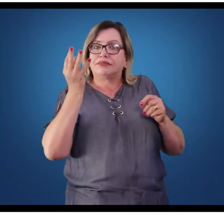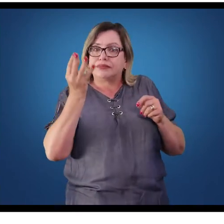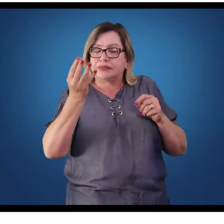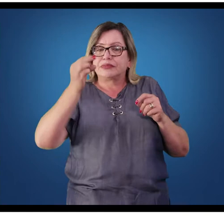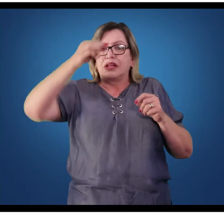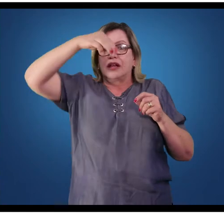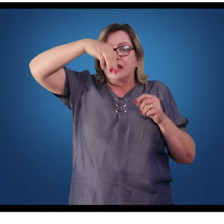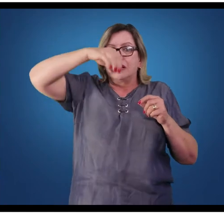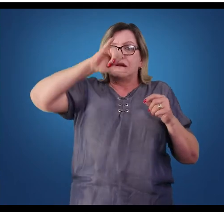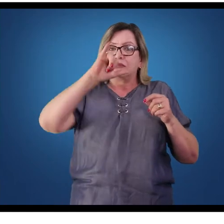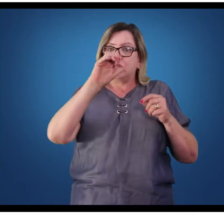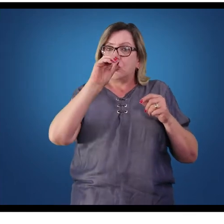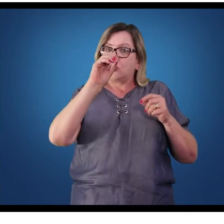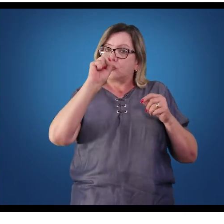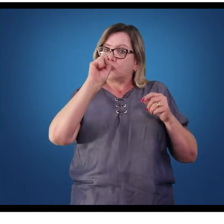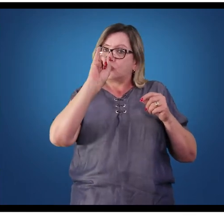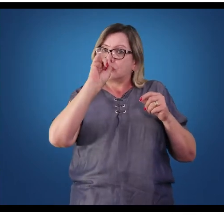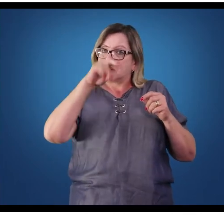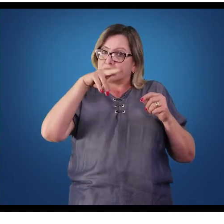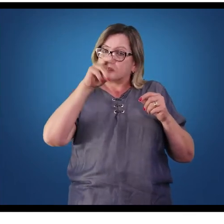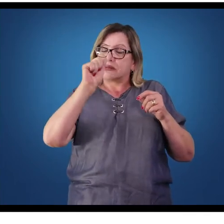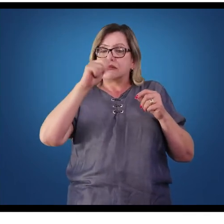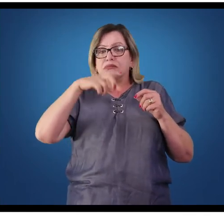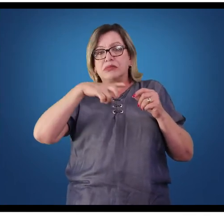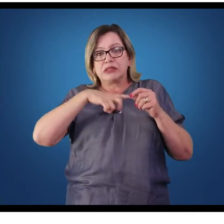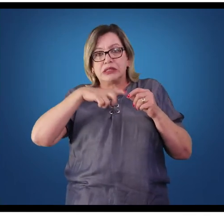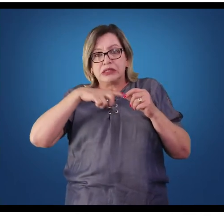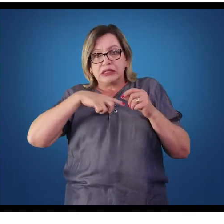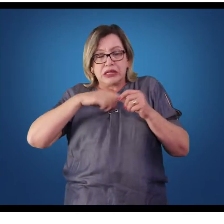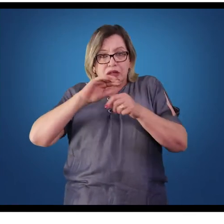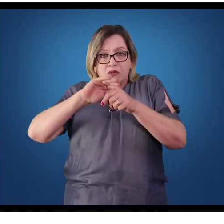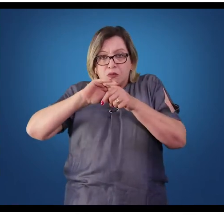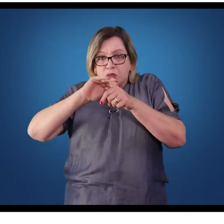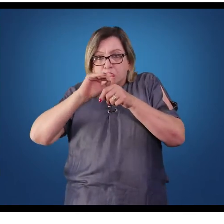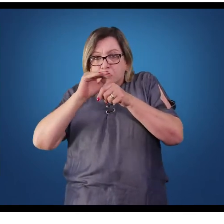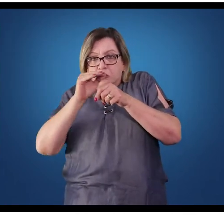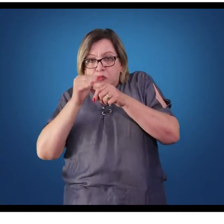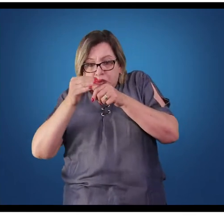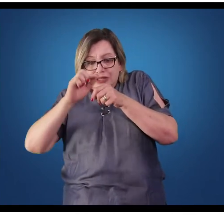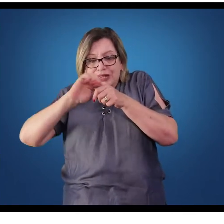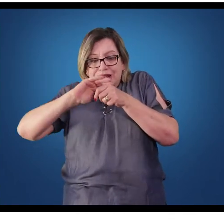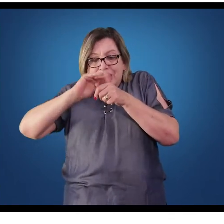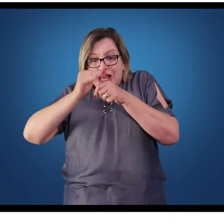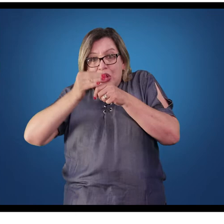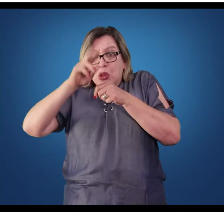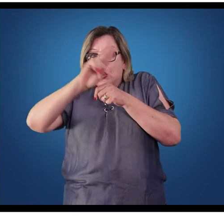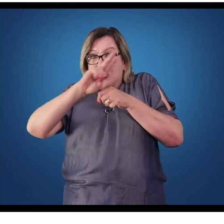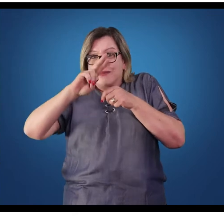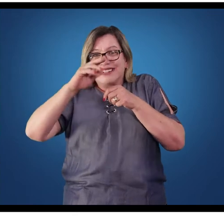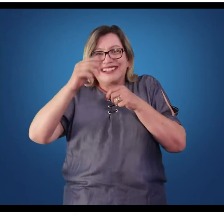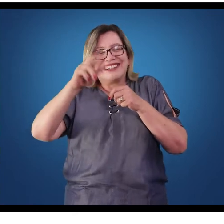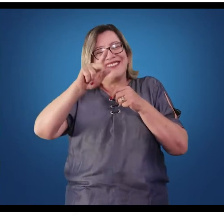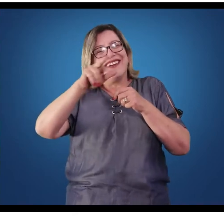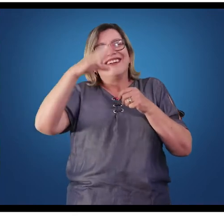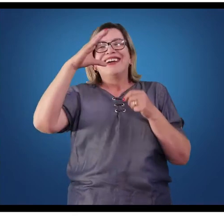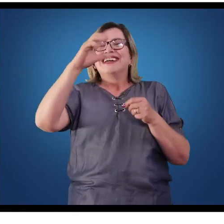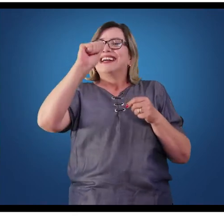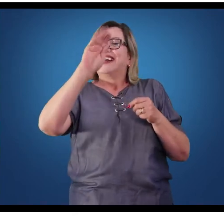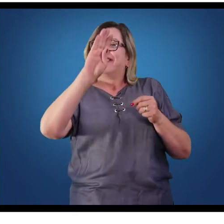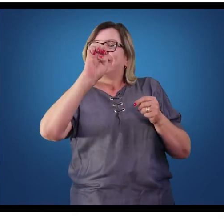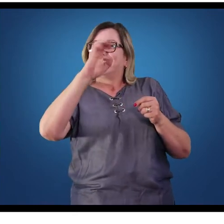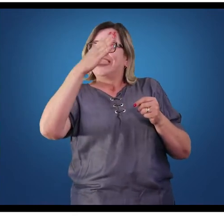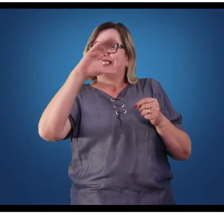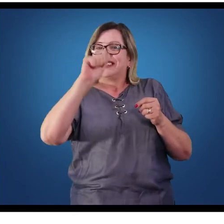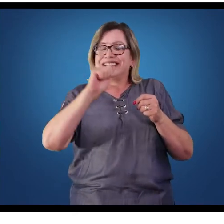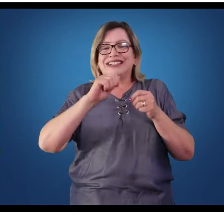miosina, ela tem o que nós chamamos de uma protuberância, chamada de cabeça de miosina, e com a